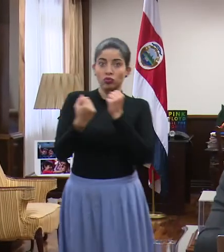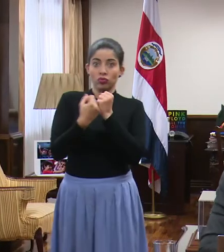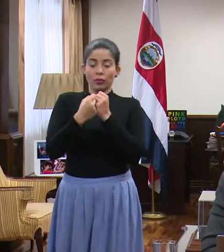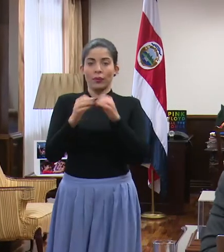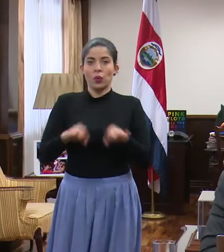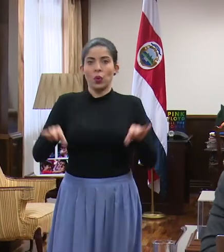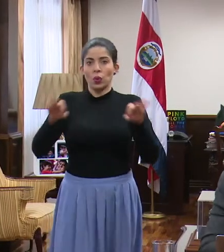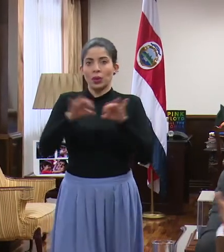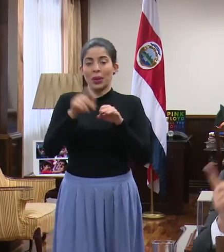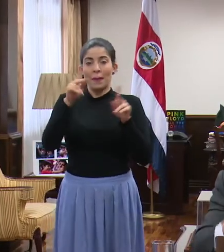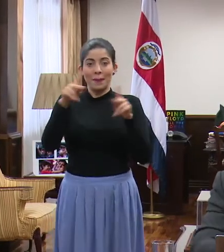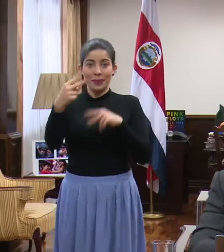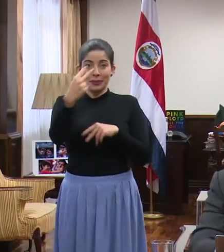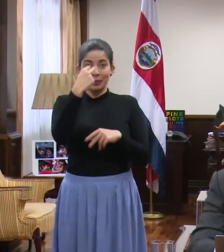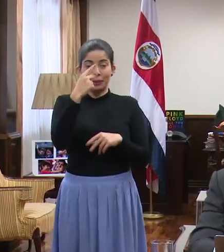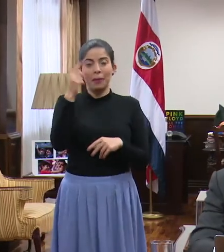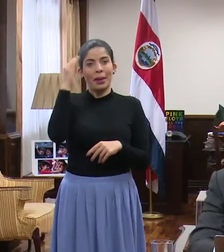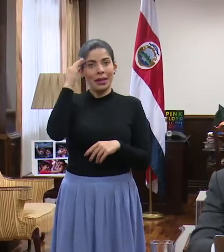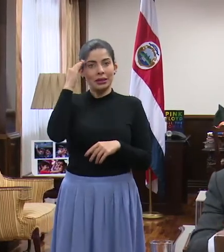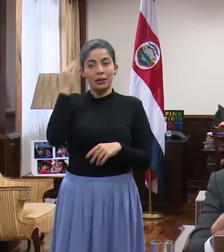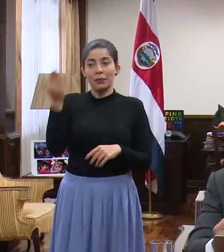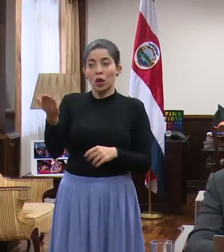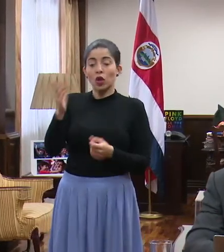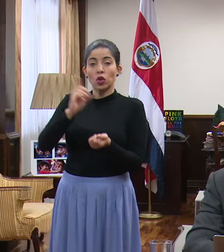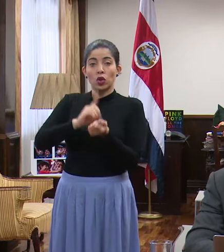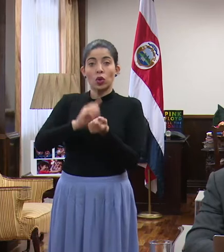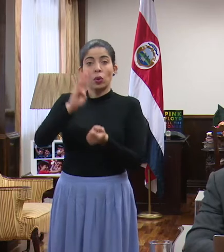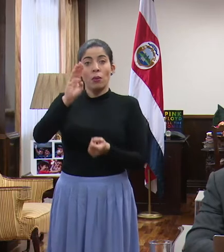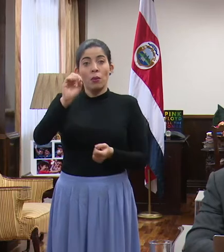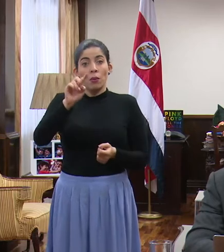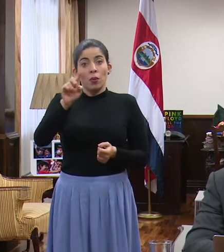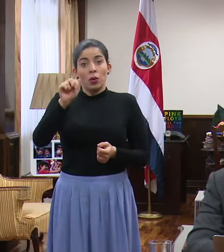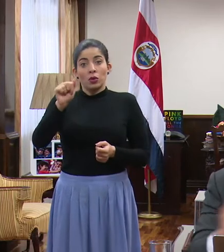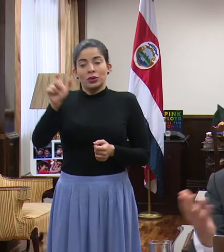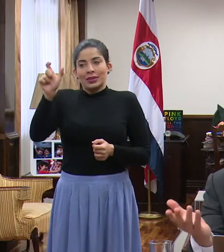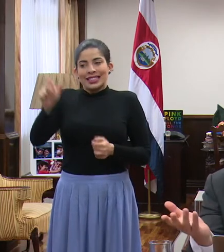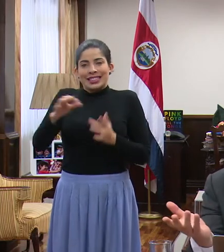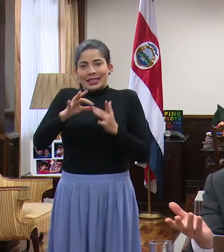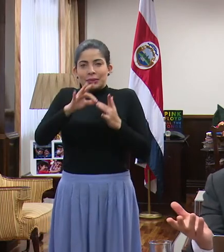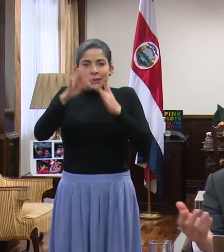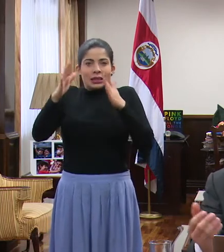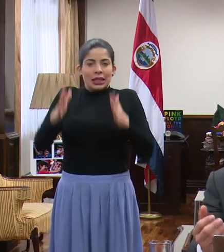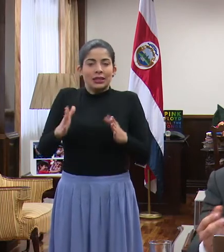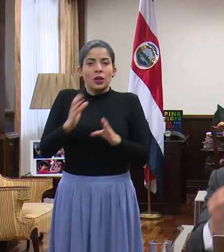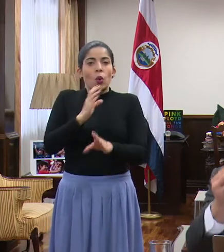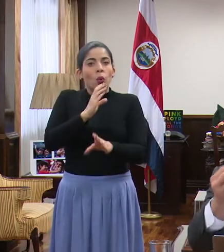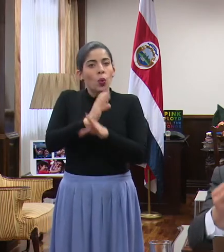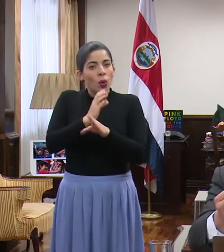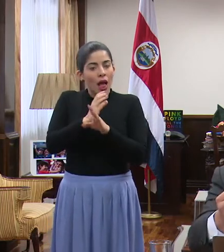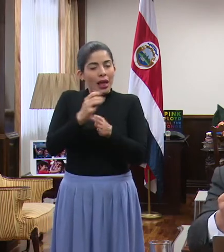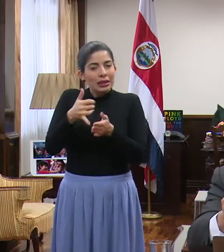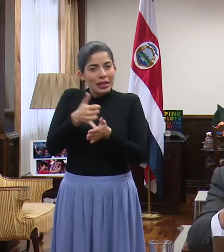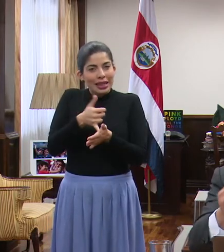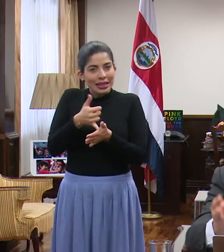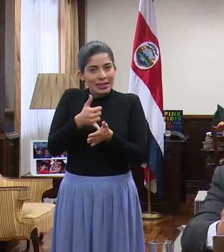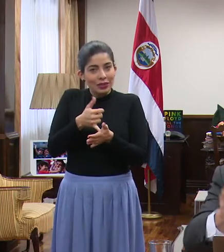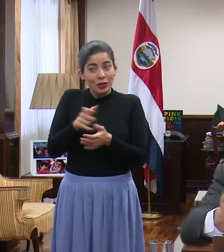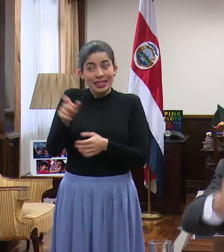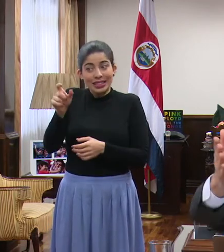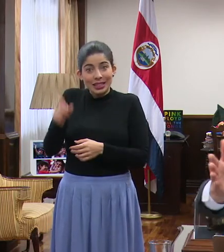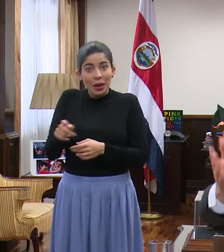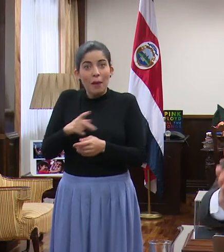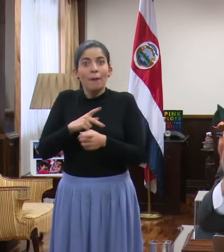tal vez para que quienes nos den, el doctor Bosa, al estar en Servicio Especialista de Cuidados Intensivos, correcto, está, es de los